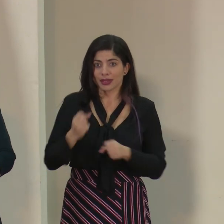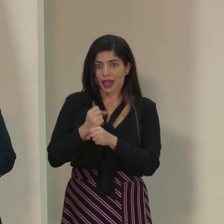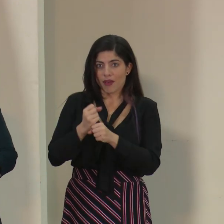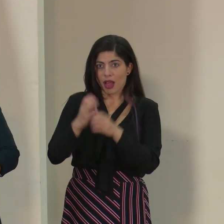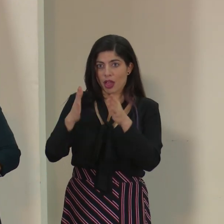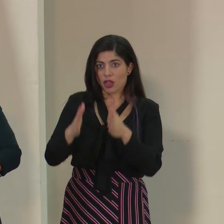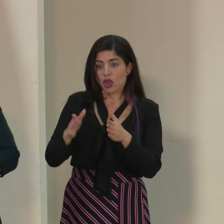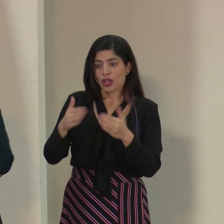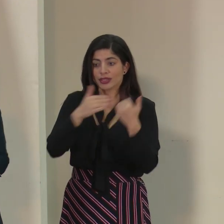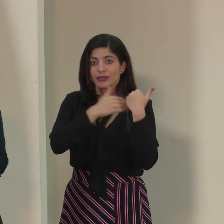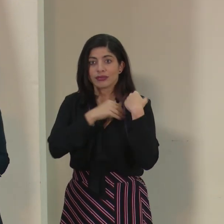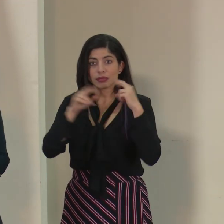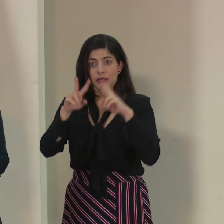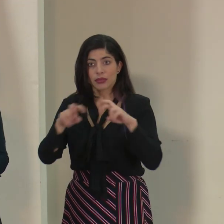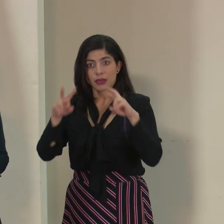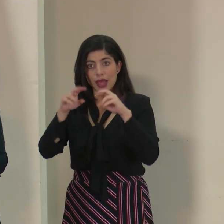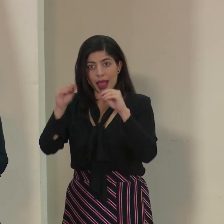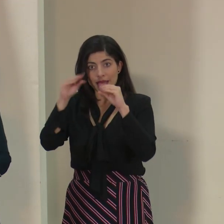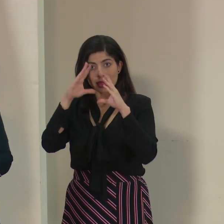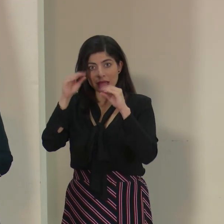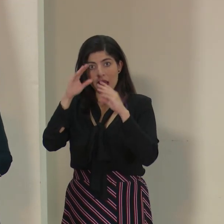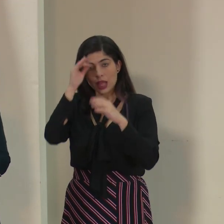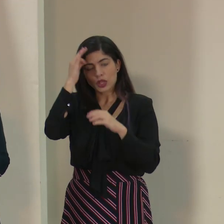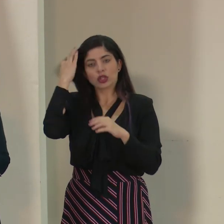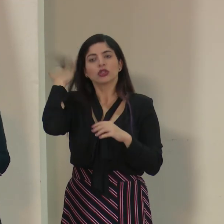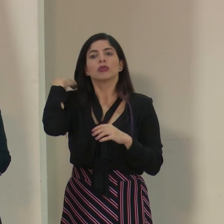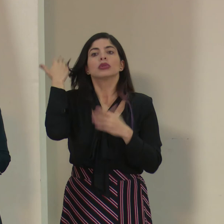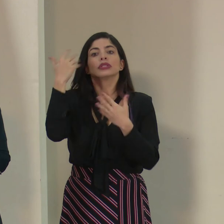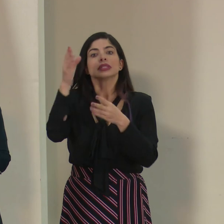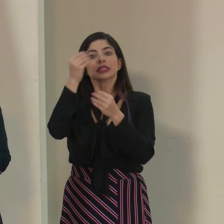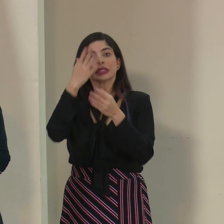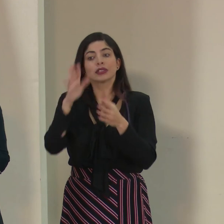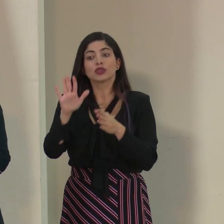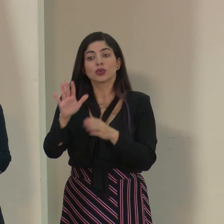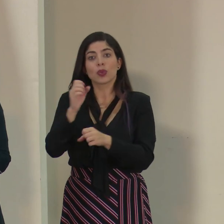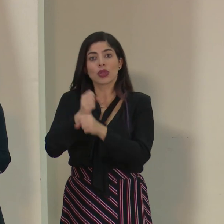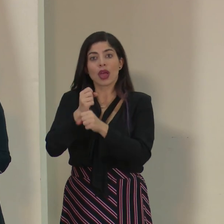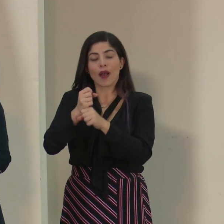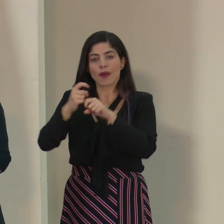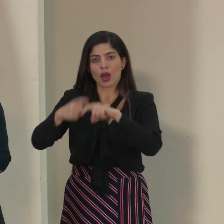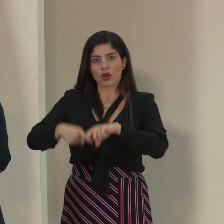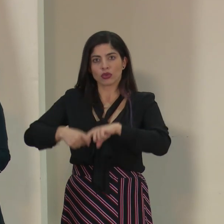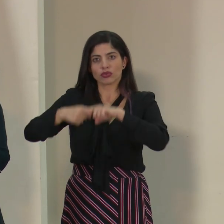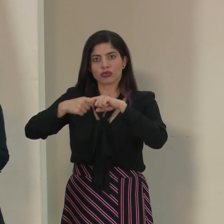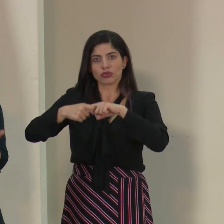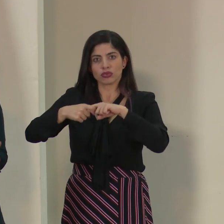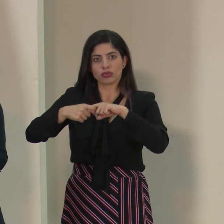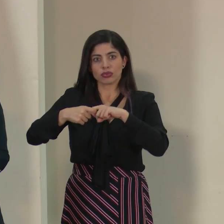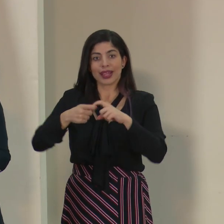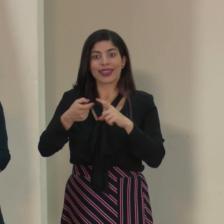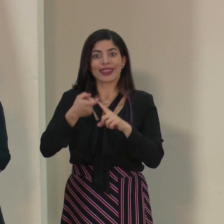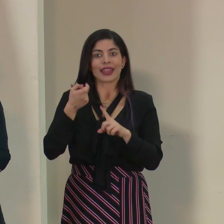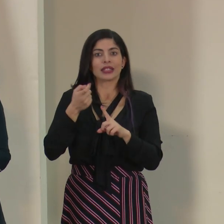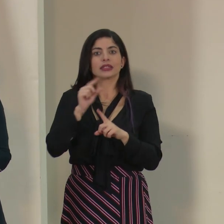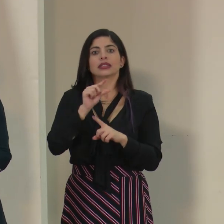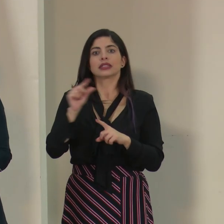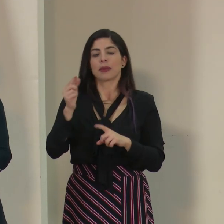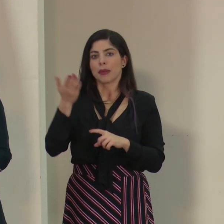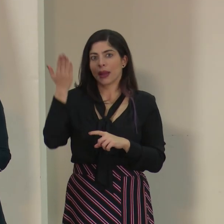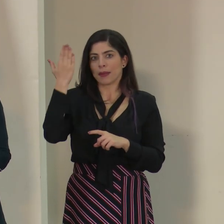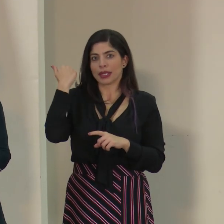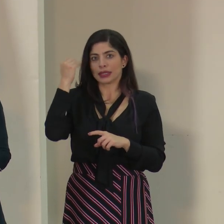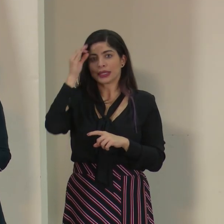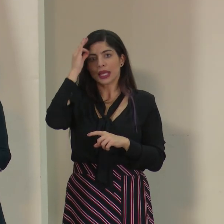hacían análisis de datos, como se ha informado, se detuvo el trabajo que venían haciendo desde la semana anterior.